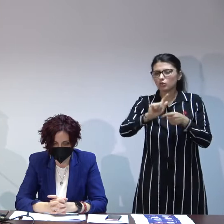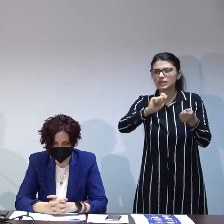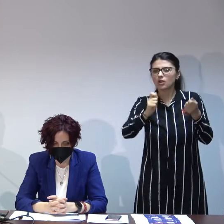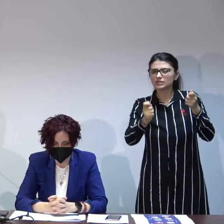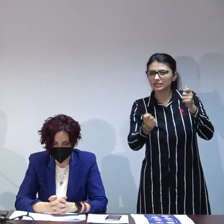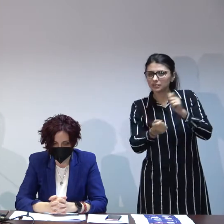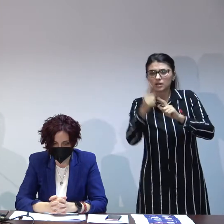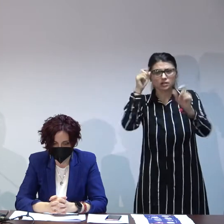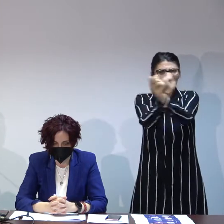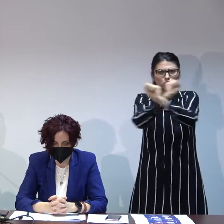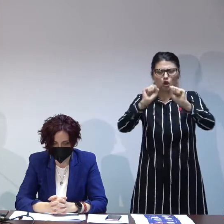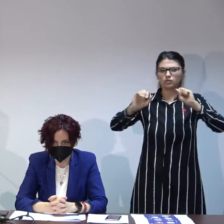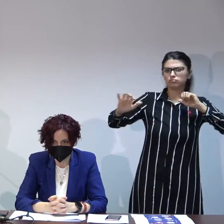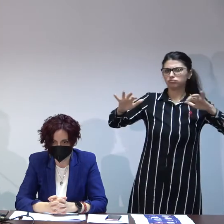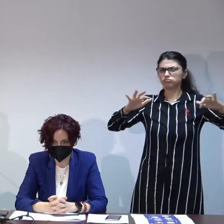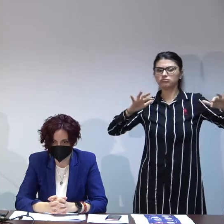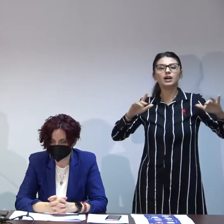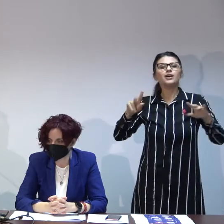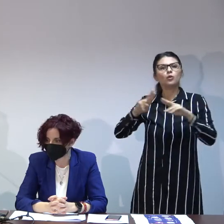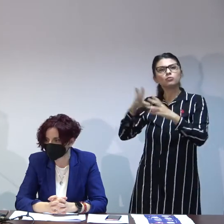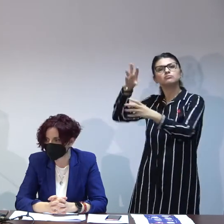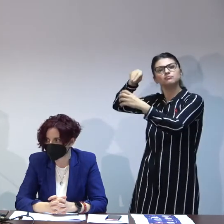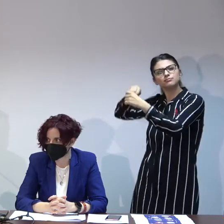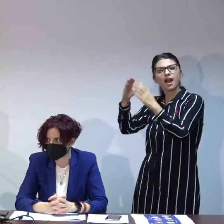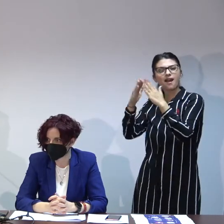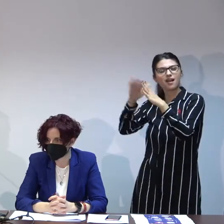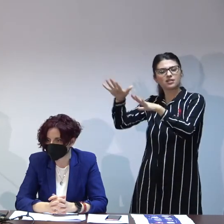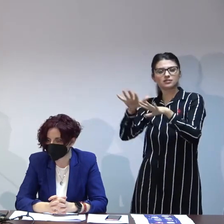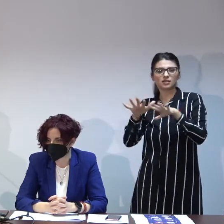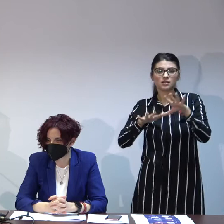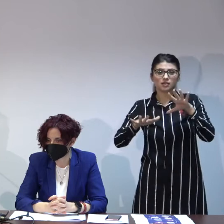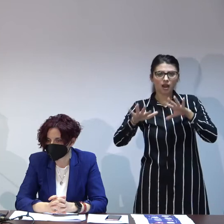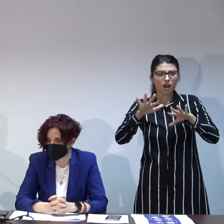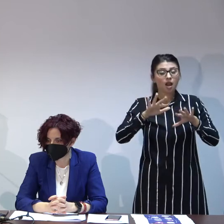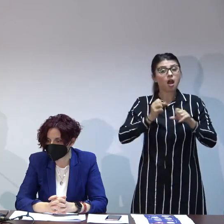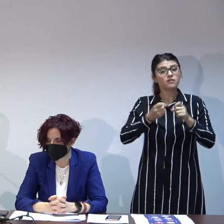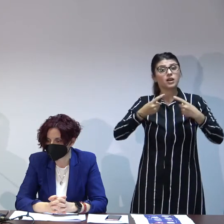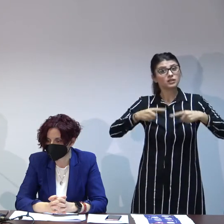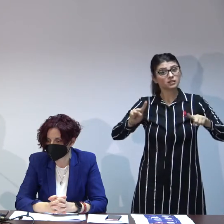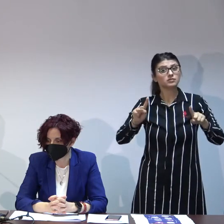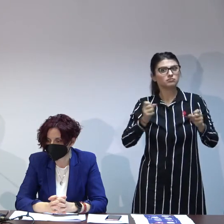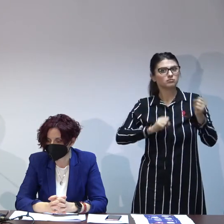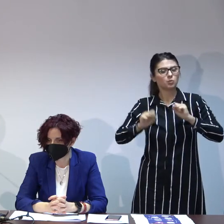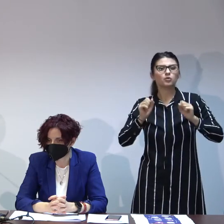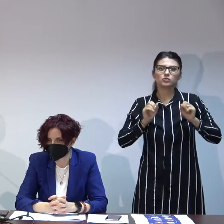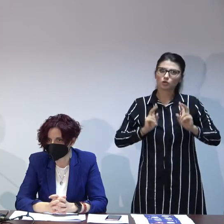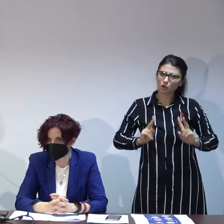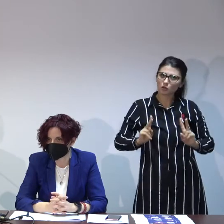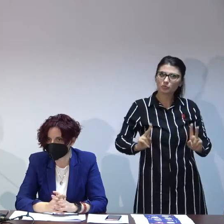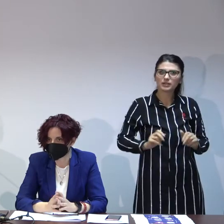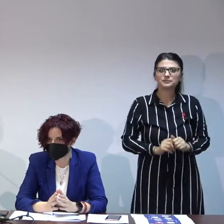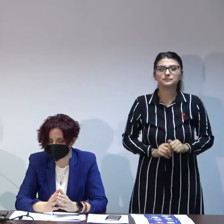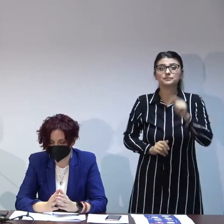inclusiv șocul ăsta cultural și adaptarea l-au făcut să se comporte puțin diferit cum a